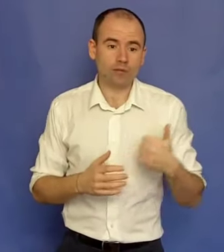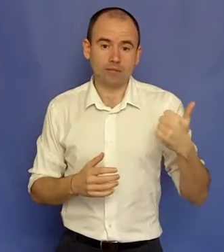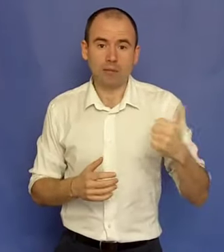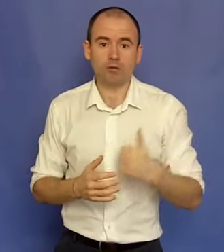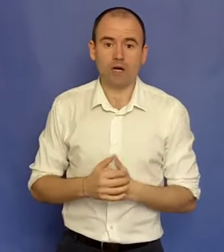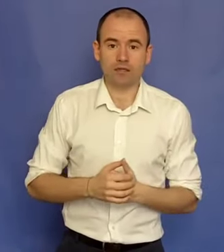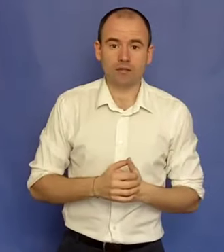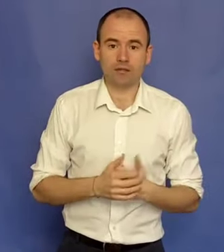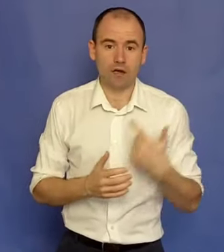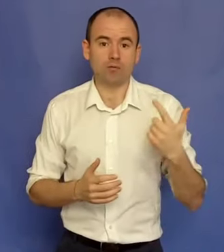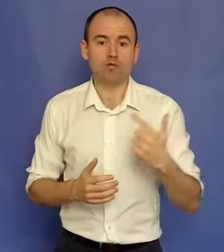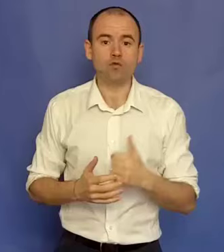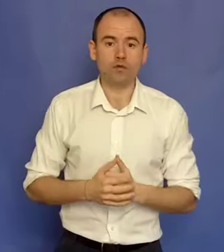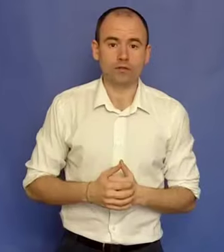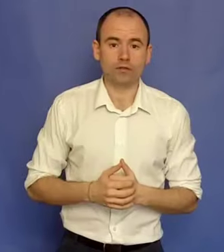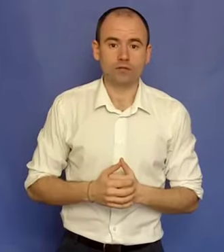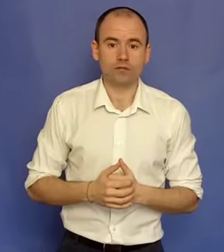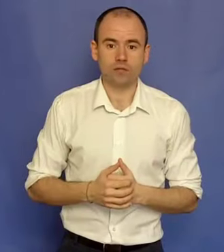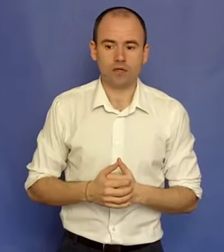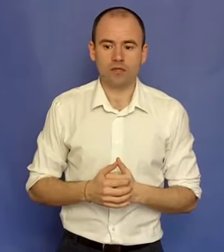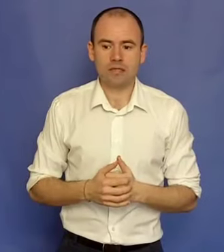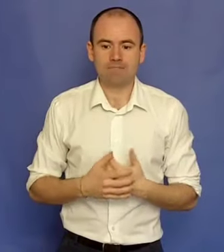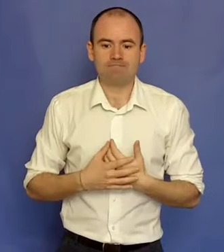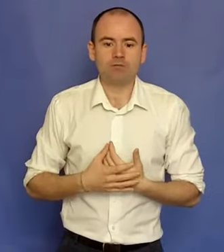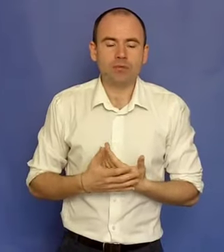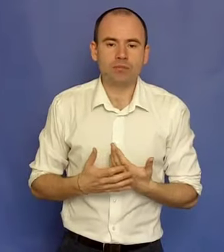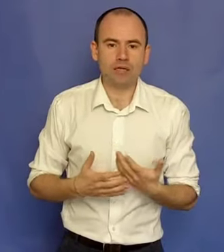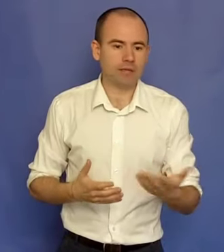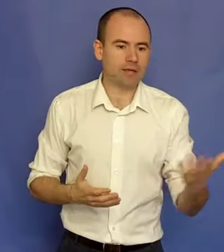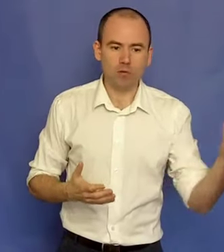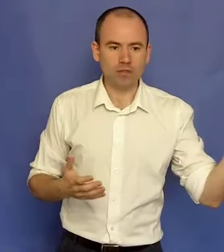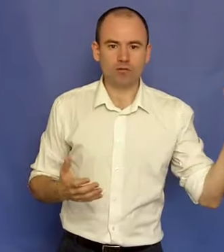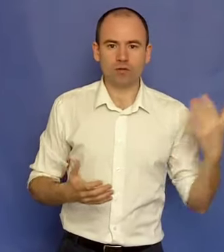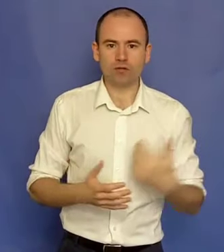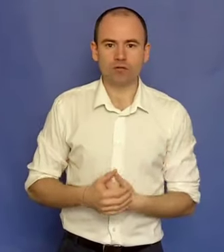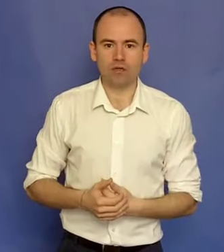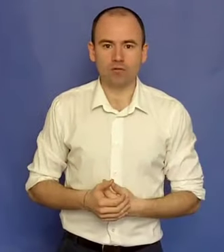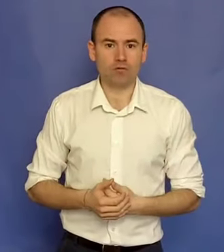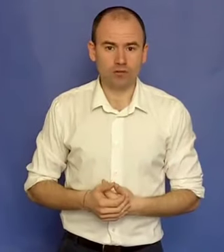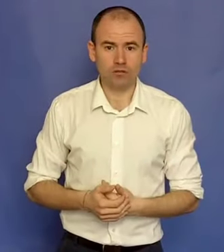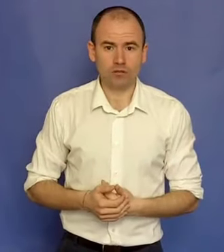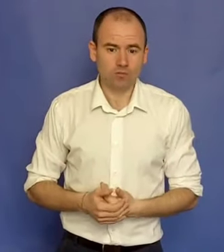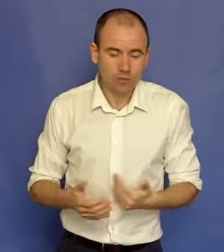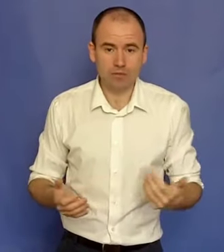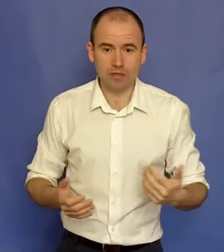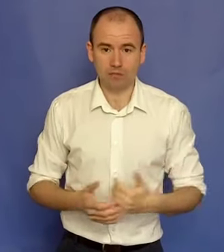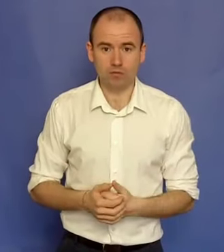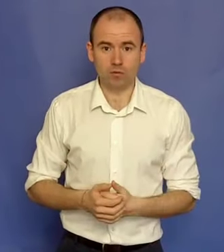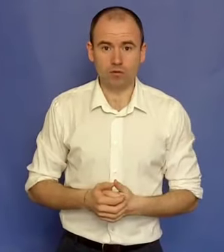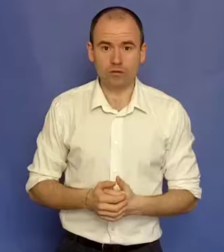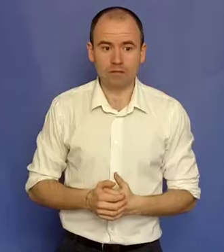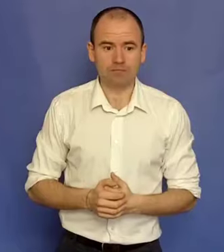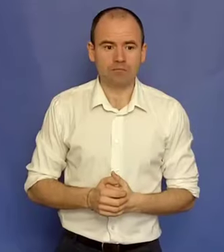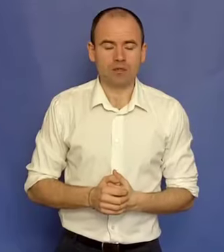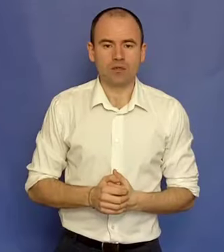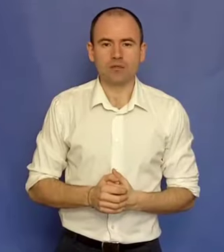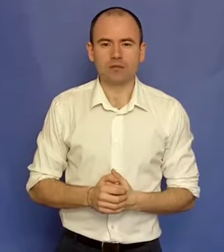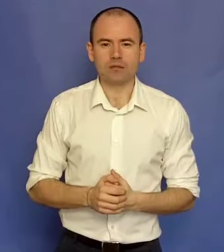uite, am și o carte, am și un curs. Nu-mi permiteam, era o mie de dolari că o sta un curs de-a lui, nu-mi permiteam lucrul ăsta. Însă,